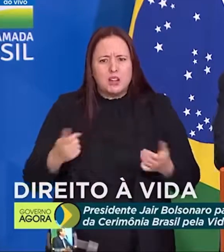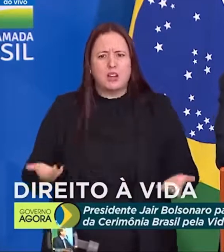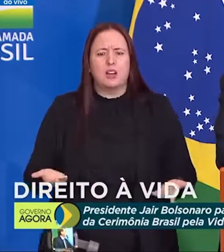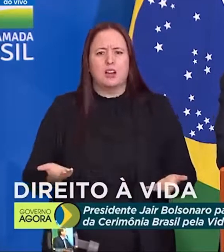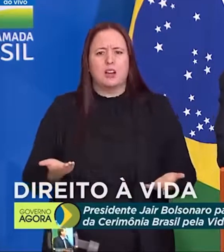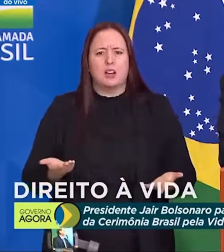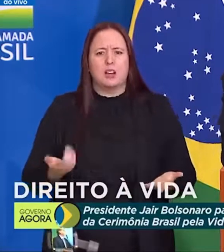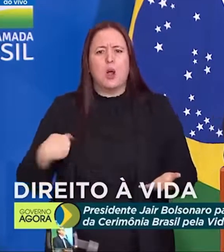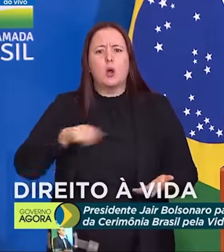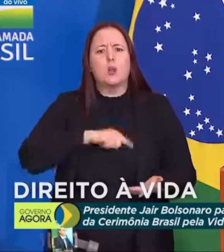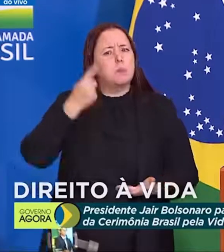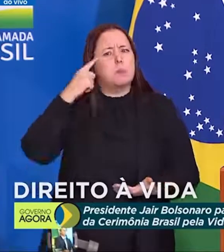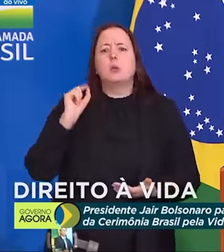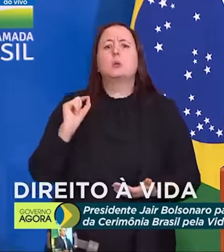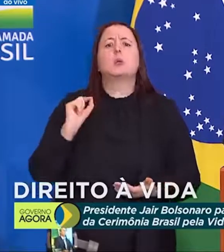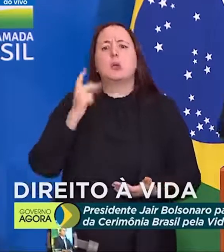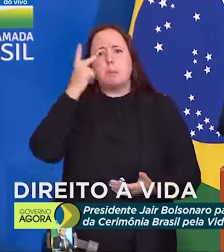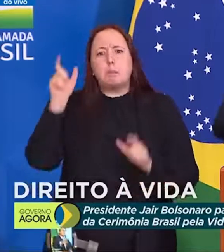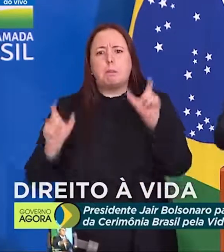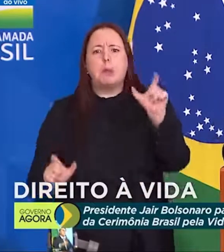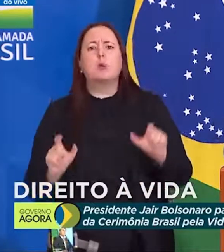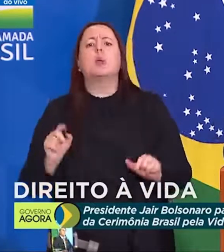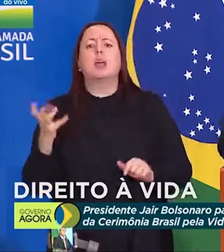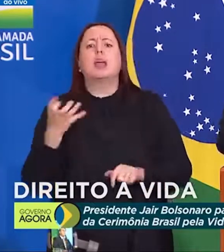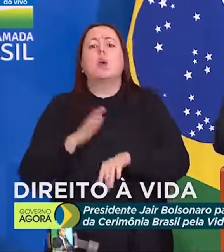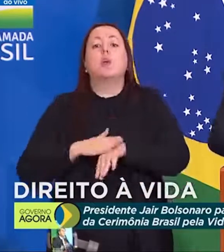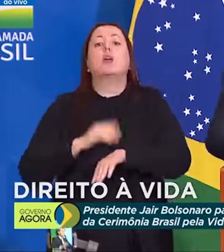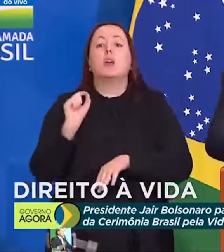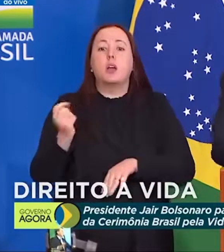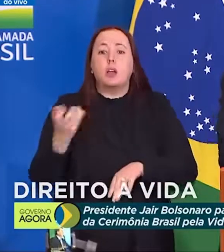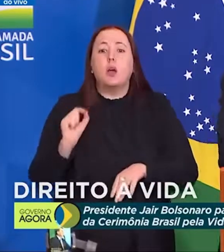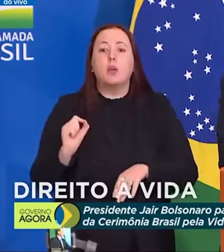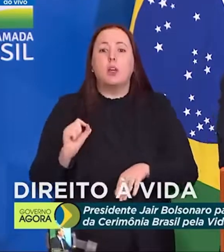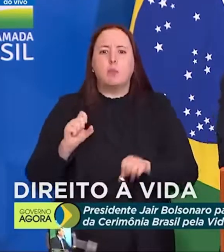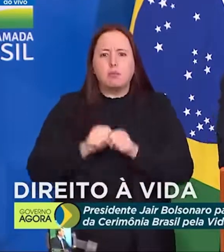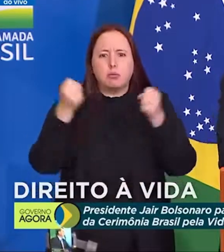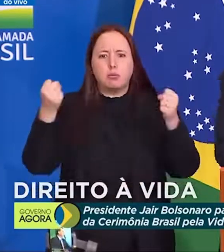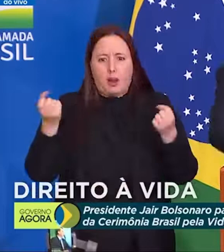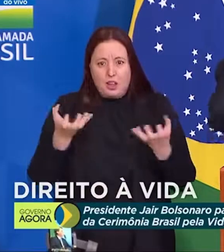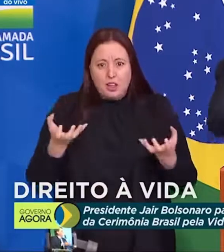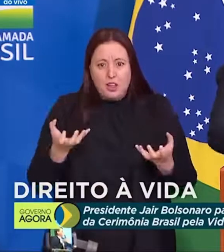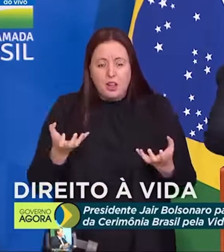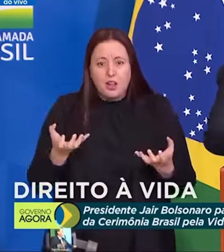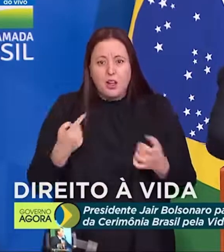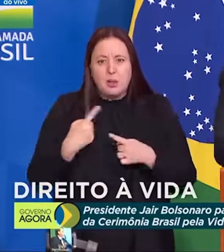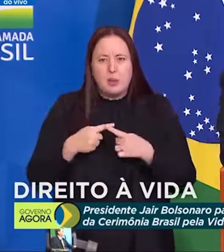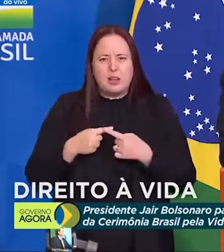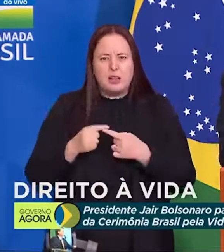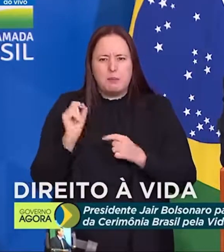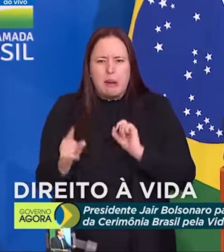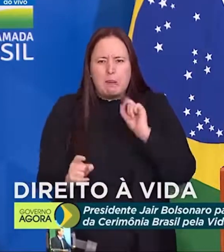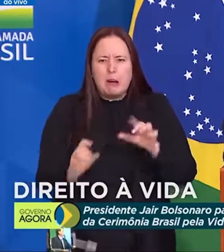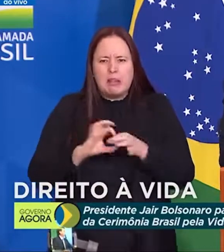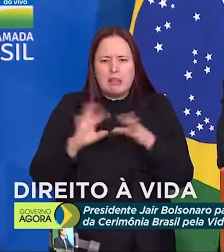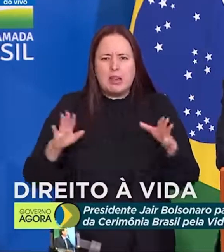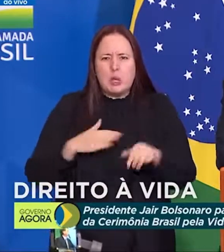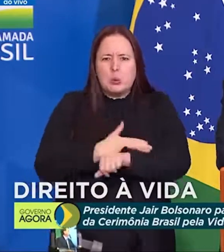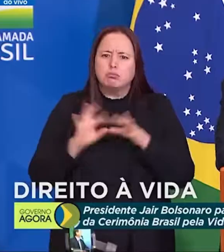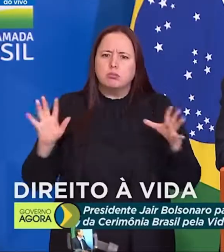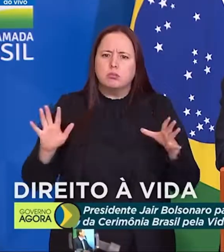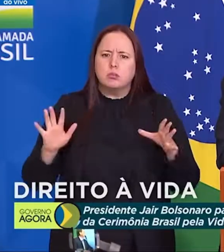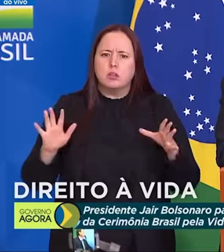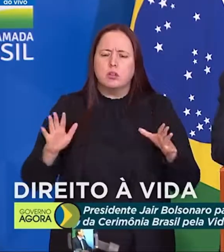que podemos pensar e acreditar nessas pessoas? O que eles querem? Querem uma ruptura? Por que atacam a democracia o tempo todo?